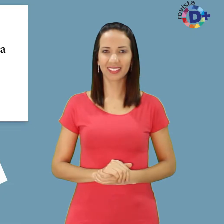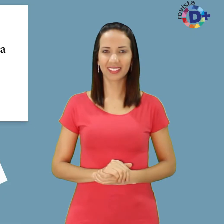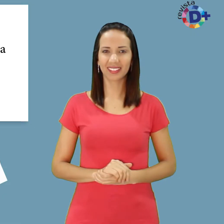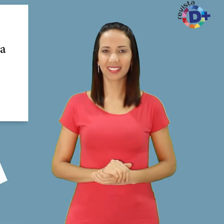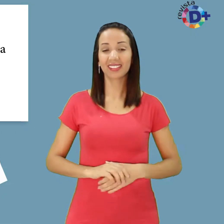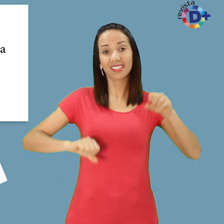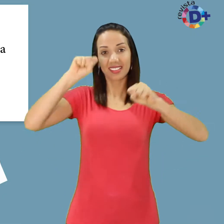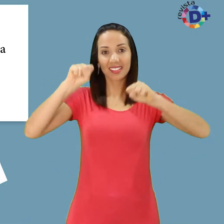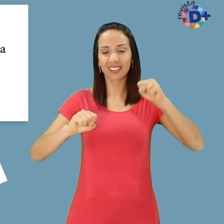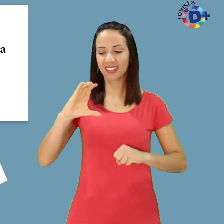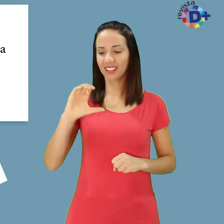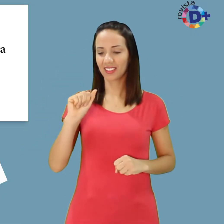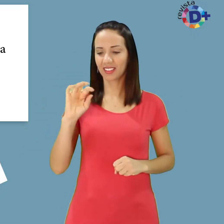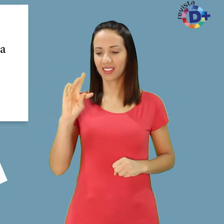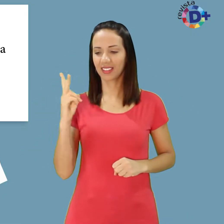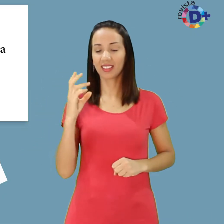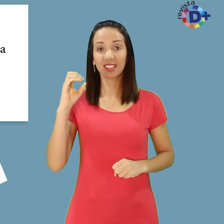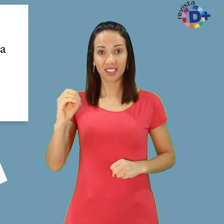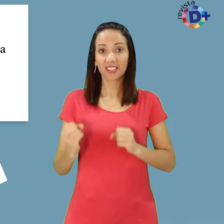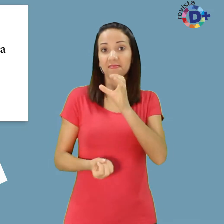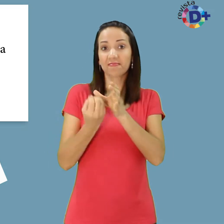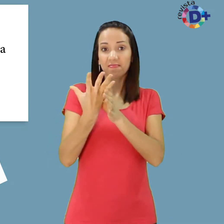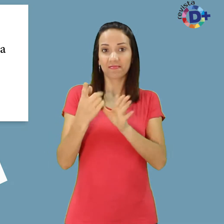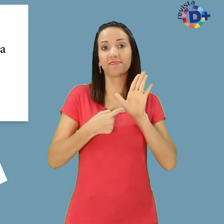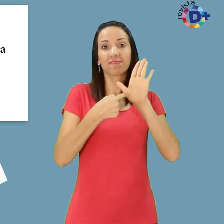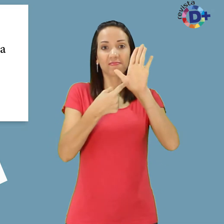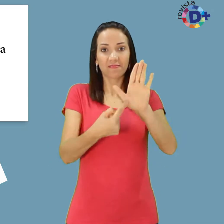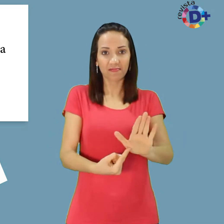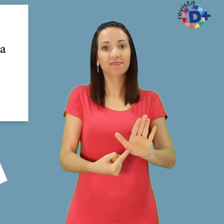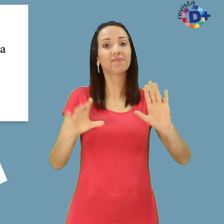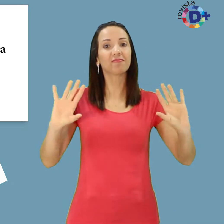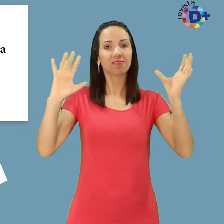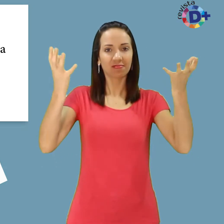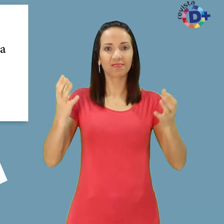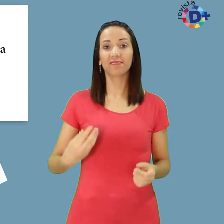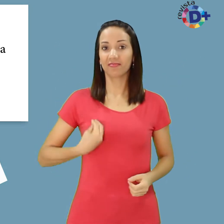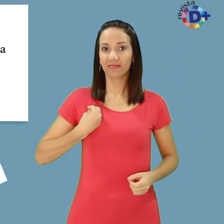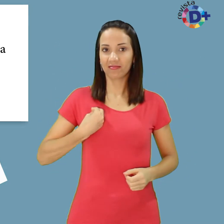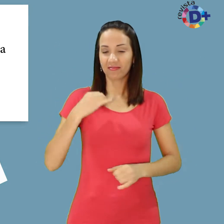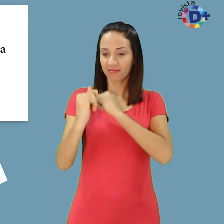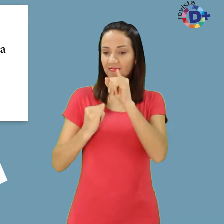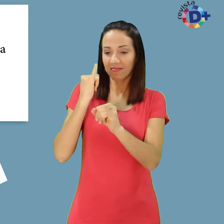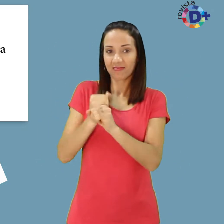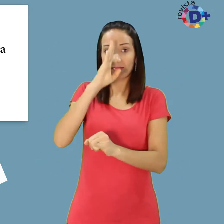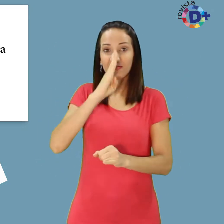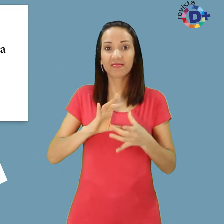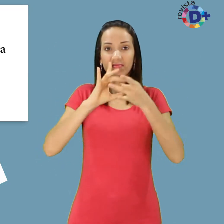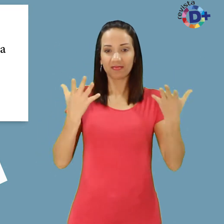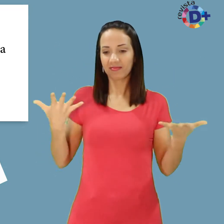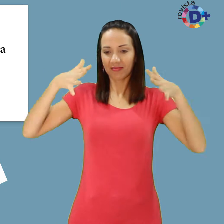Cato cria evento online gratuito e promove semana da inclusão para pessoas com deficiência no mercado